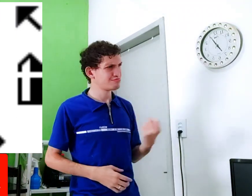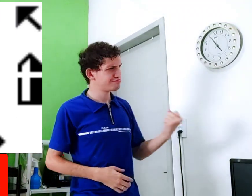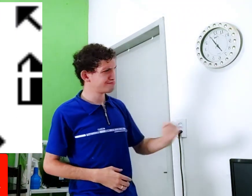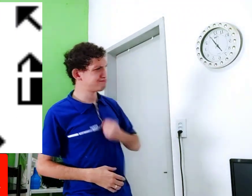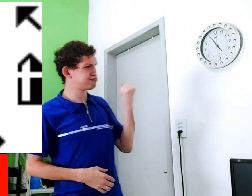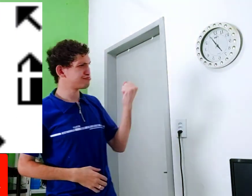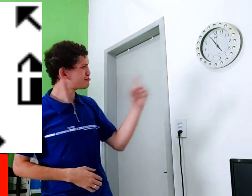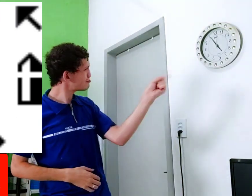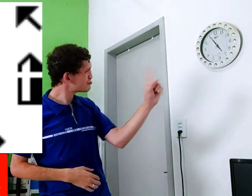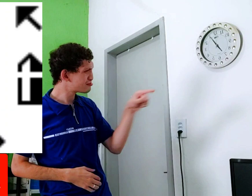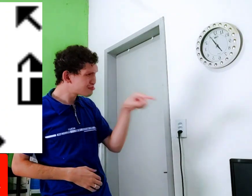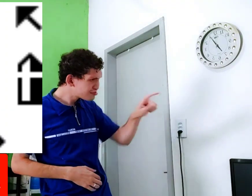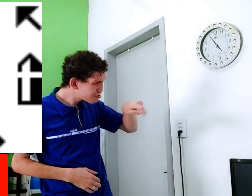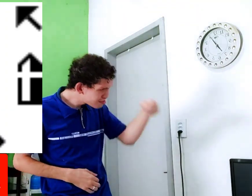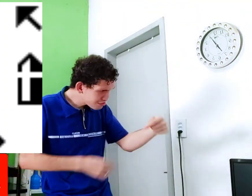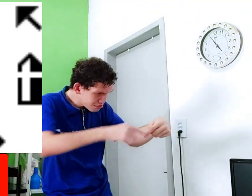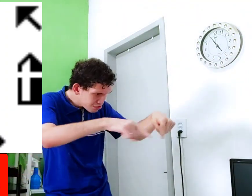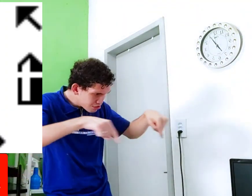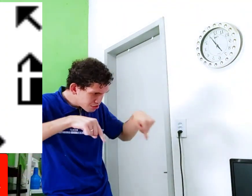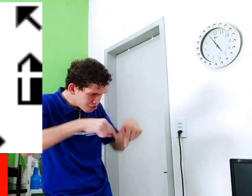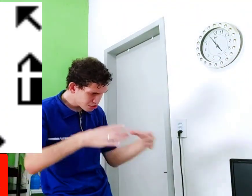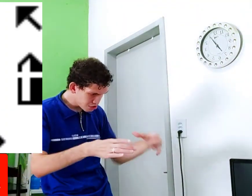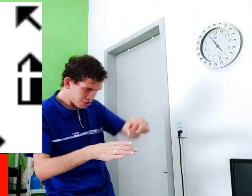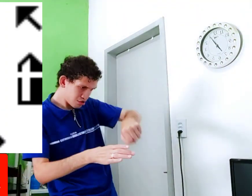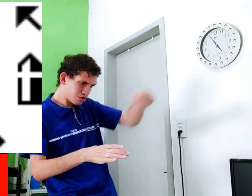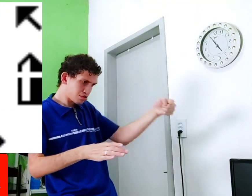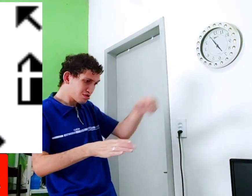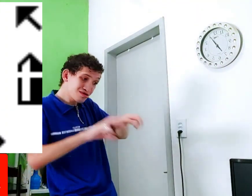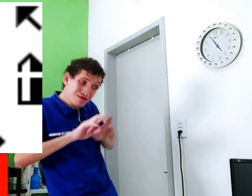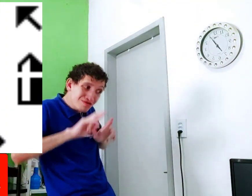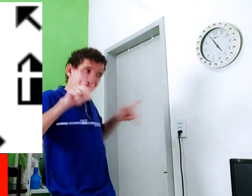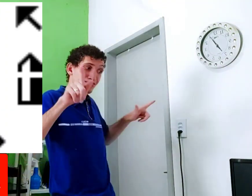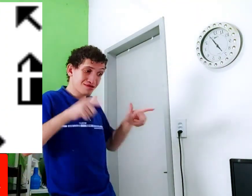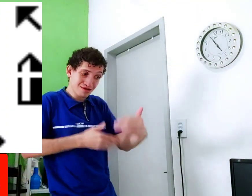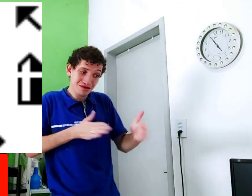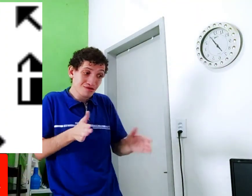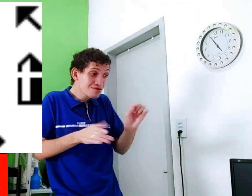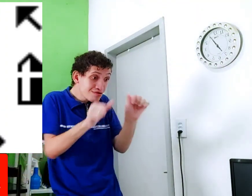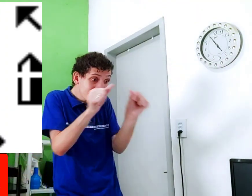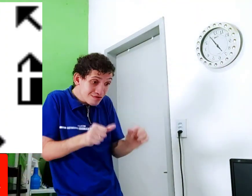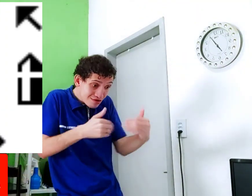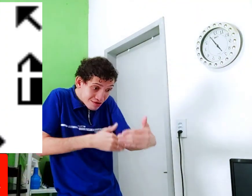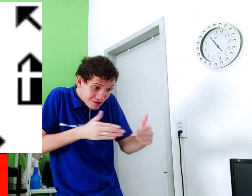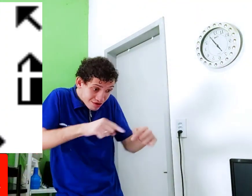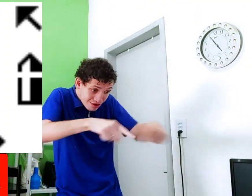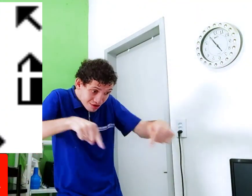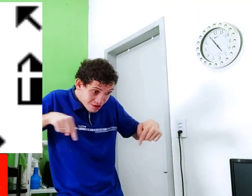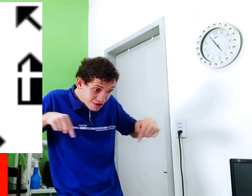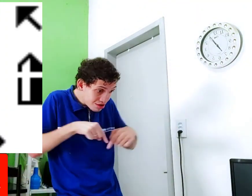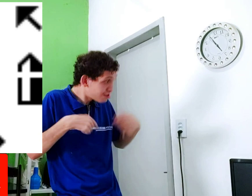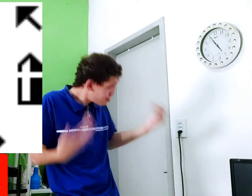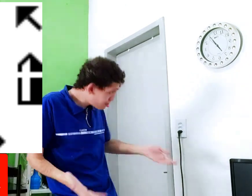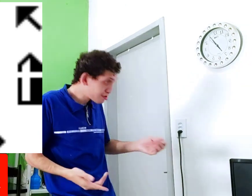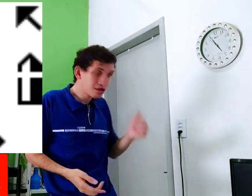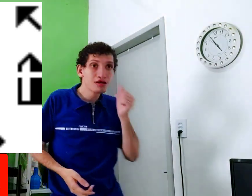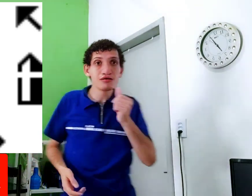e voltou para ele. E ele, não, ficou com raiva, esse sinal não é assim, faz é assim, diferente. E aicha, por mais, é assim.